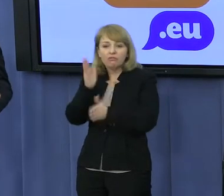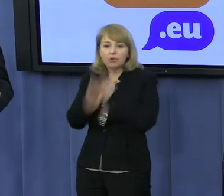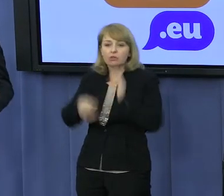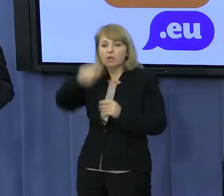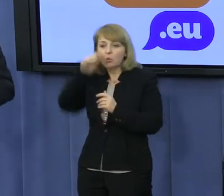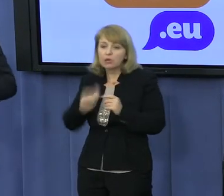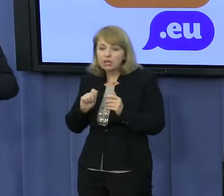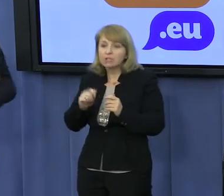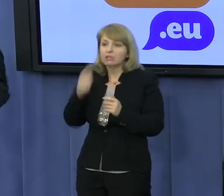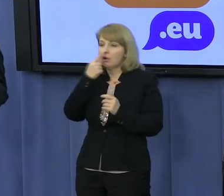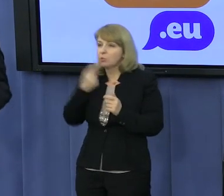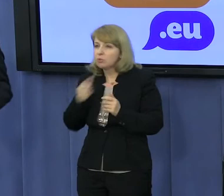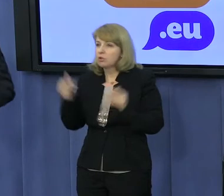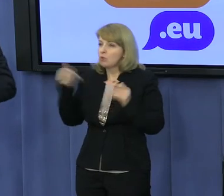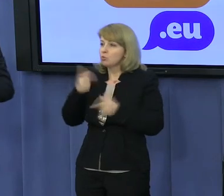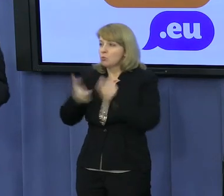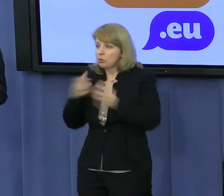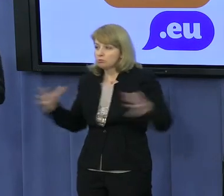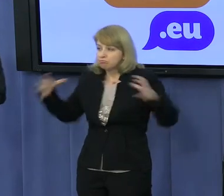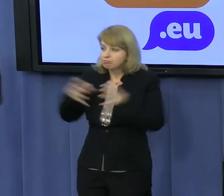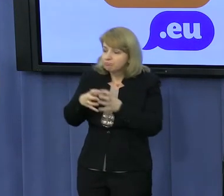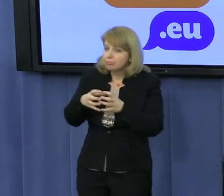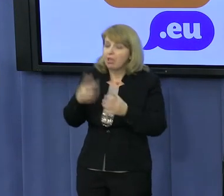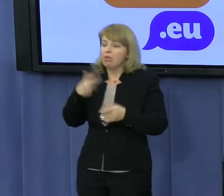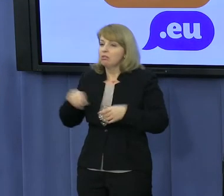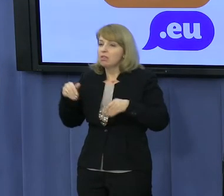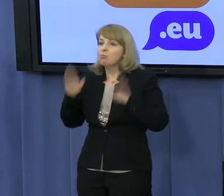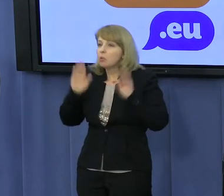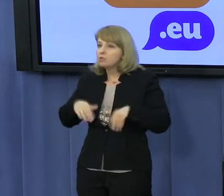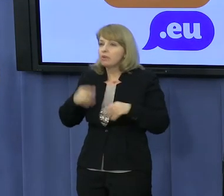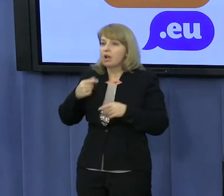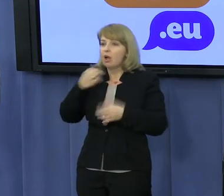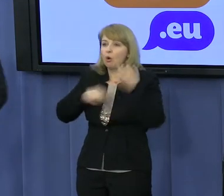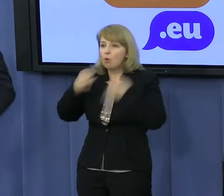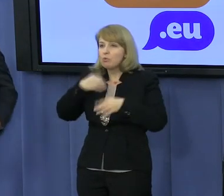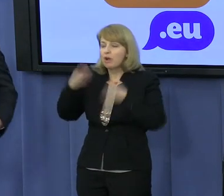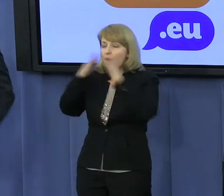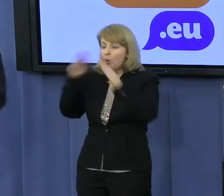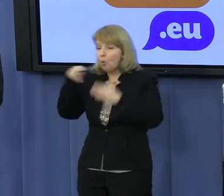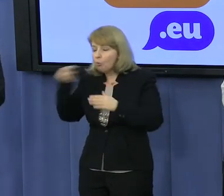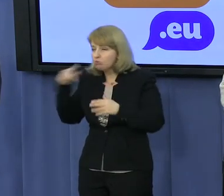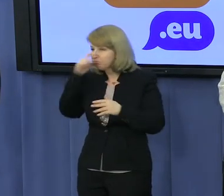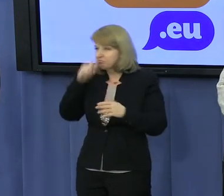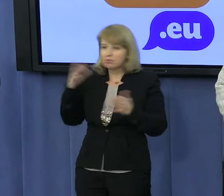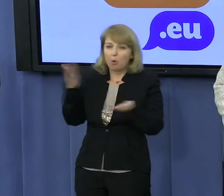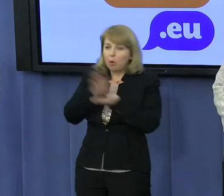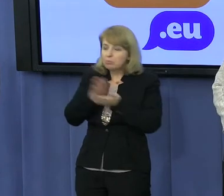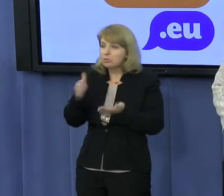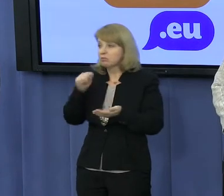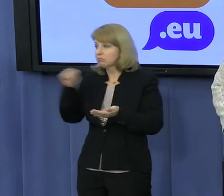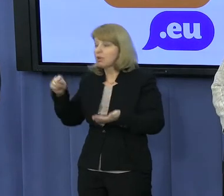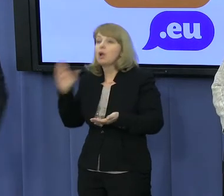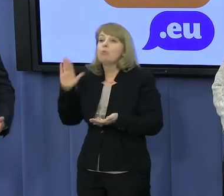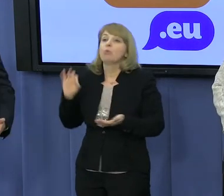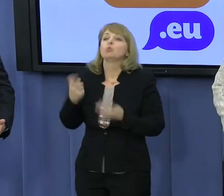niepokoje, że wszyscy się muszą jednoczyć, nic nie można powiedzieć złego na Kościół, na to, na tamto, bo zaraz po prostu Polska zginie od tego